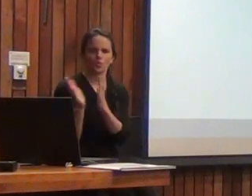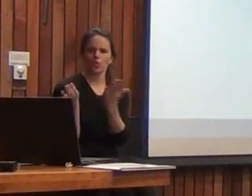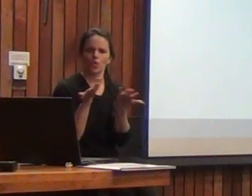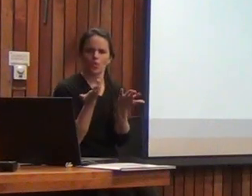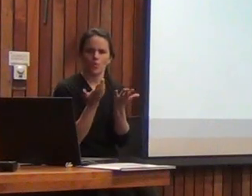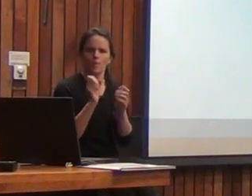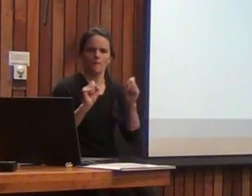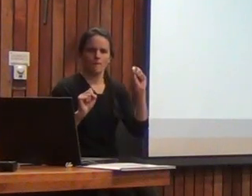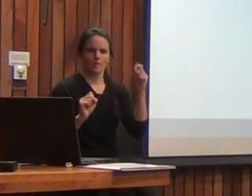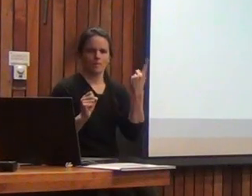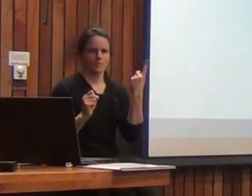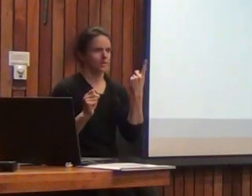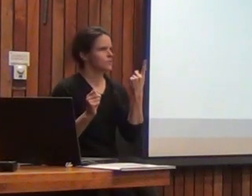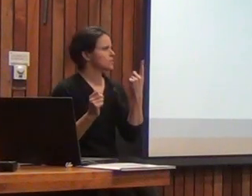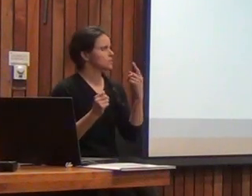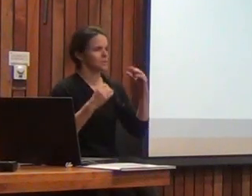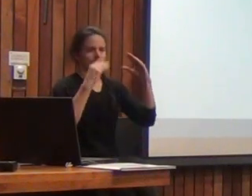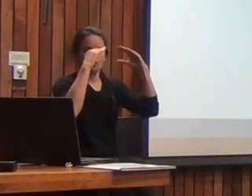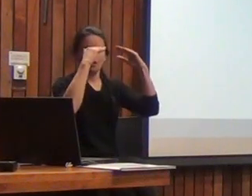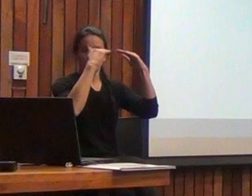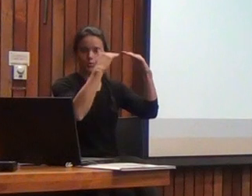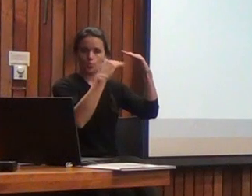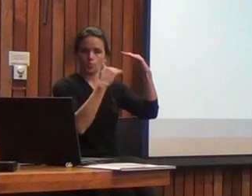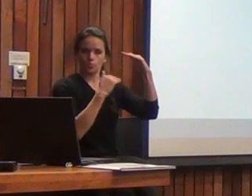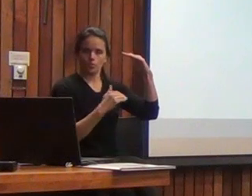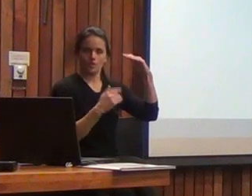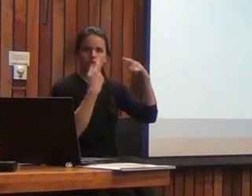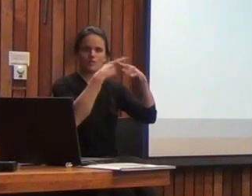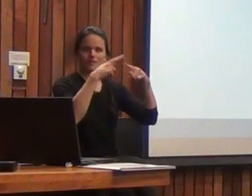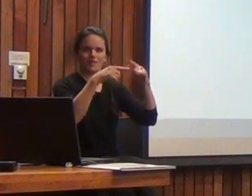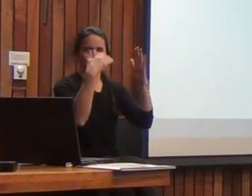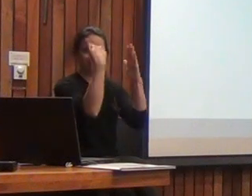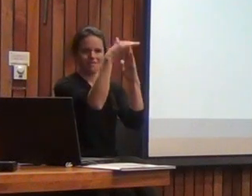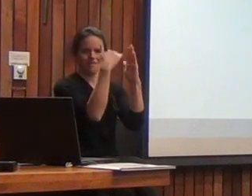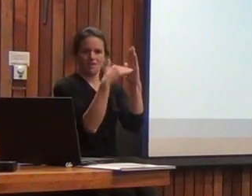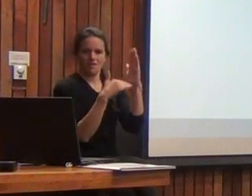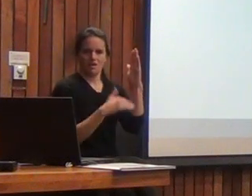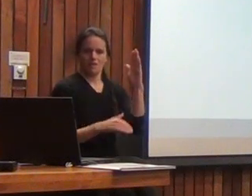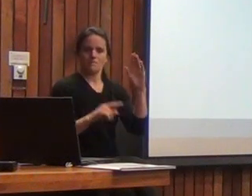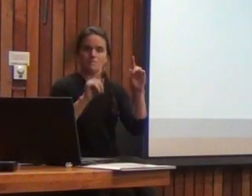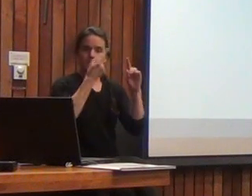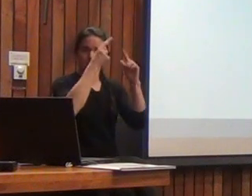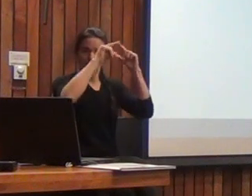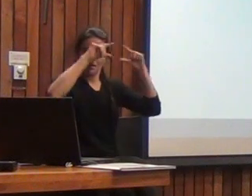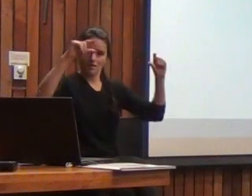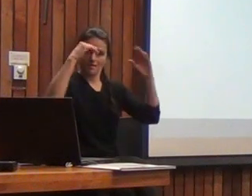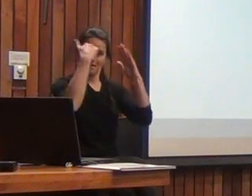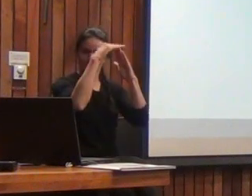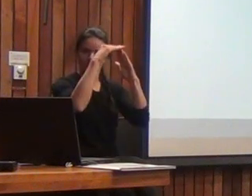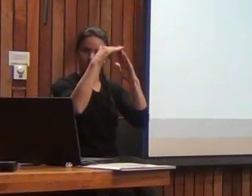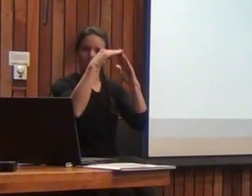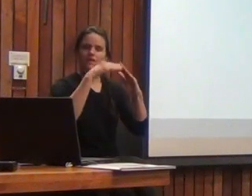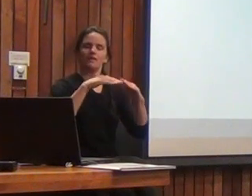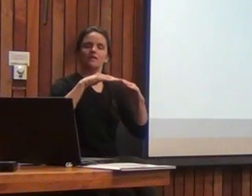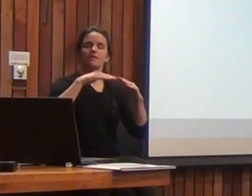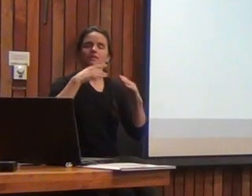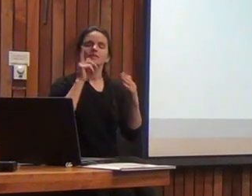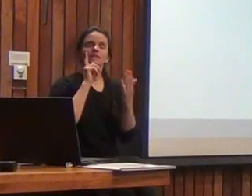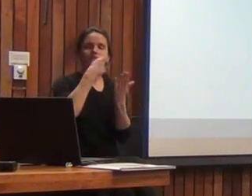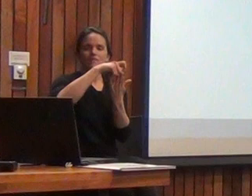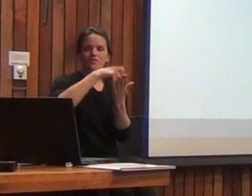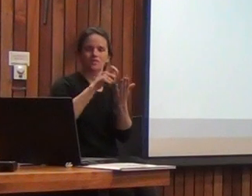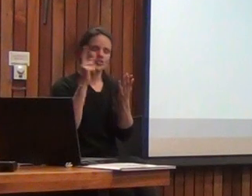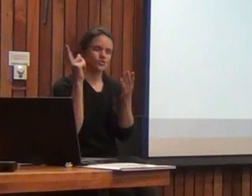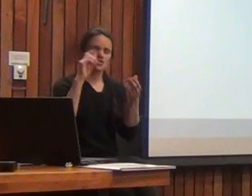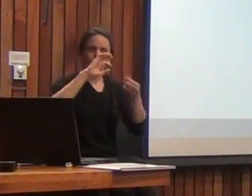En primer lugar, una estructura que tiene distintos niveles, de los cuales el primero es el nivel de escala total, en el cual está